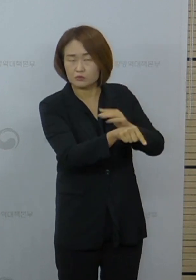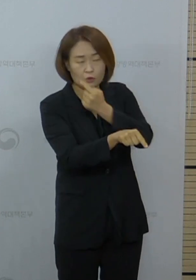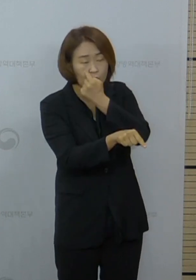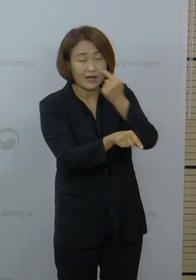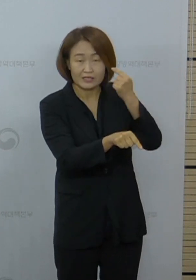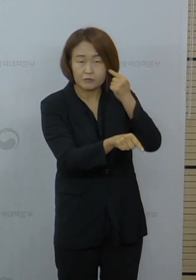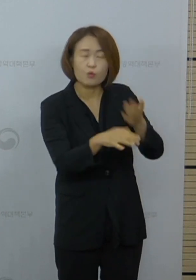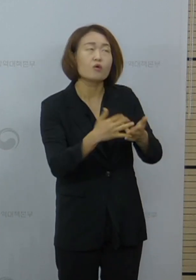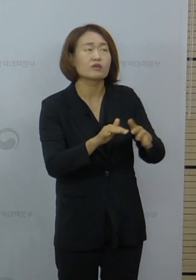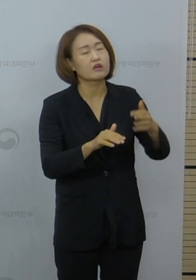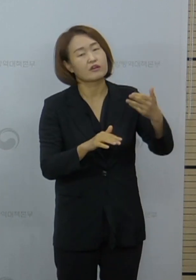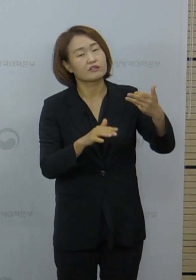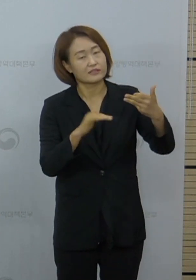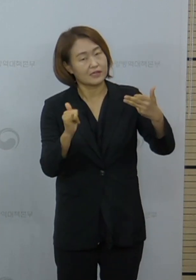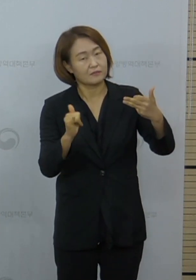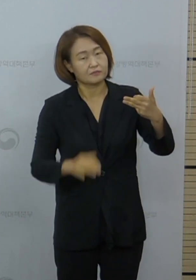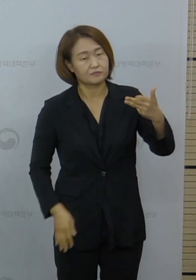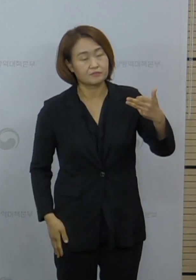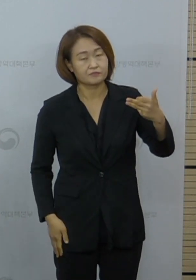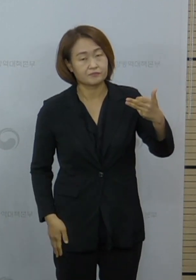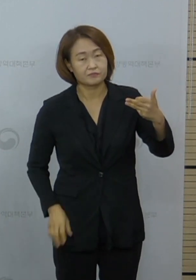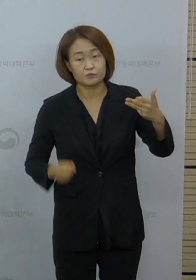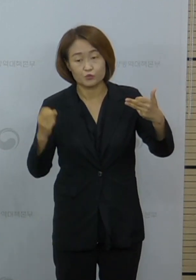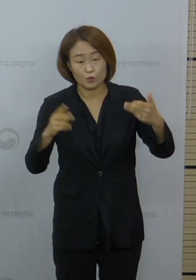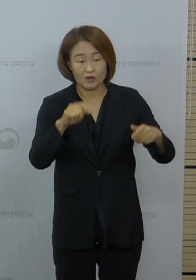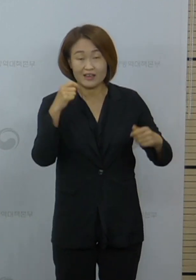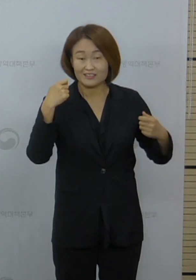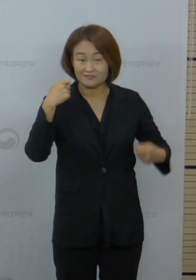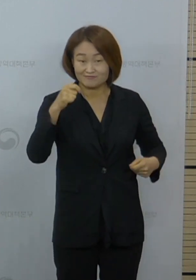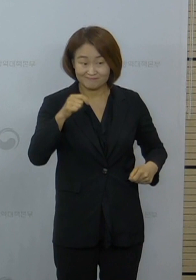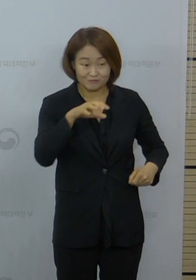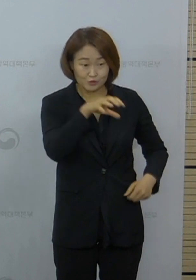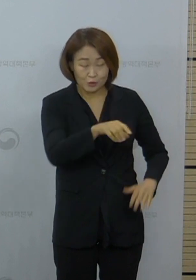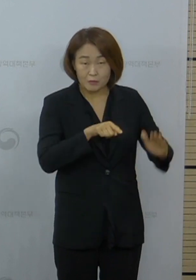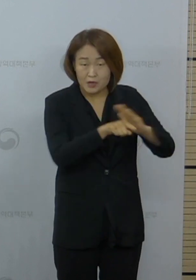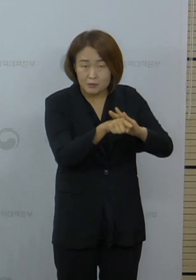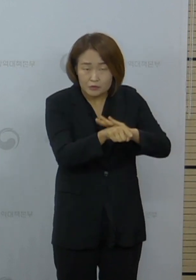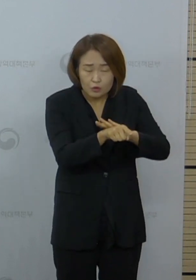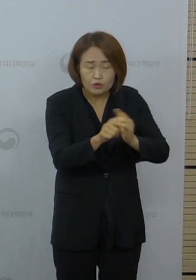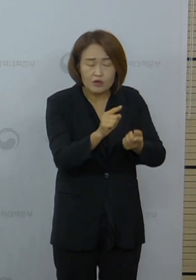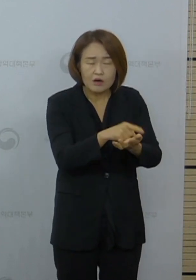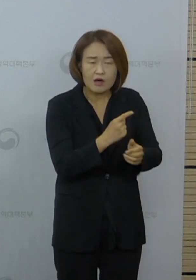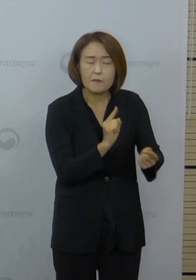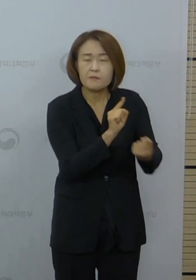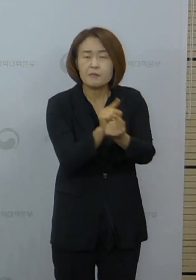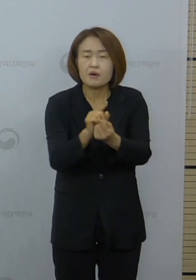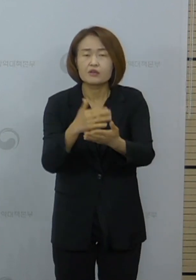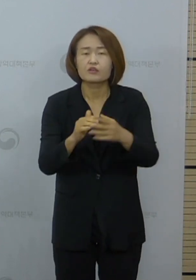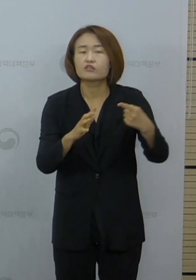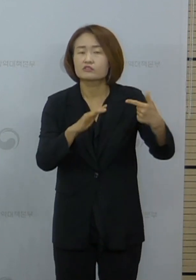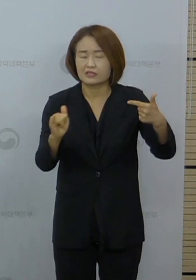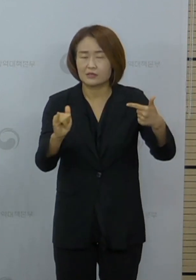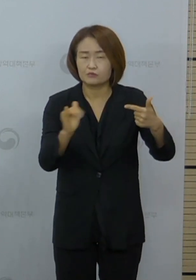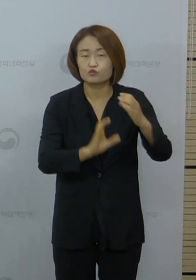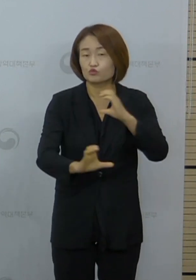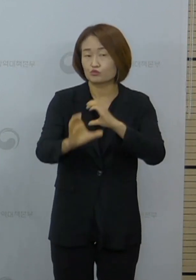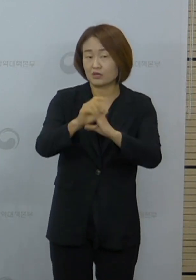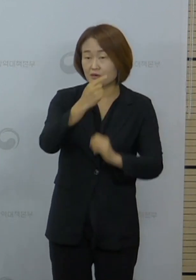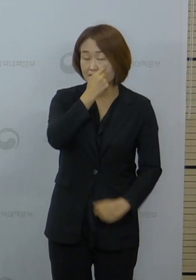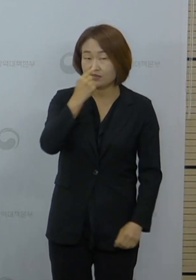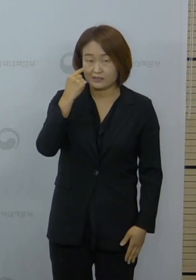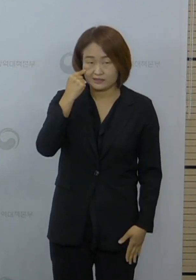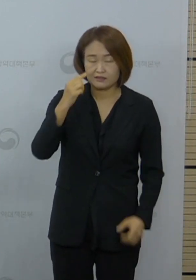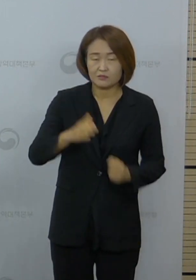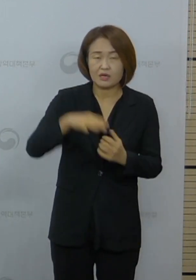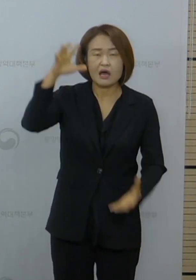사례가 18명 클럽 방문자로 인한 접촉자 중에서 6명이 추가로 확인되어 총